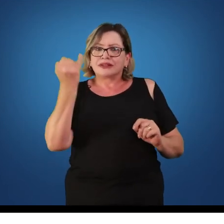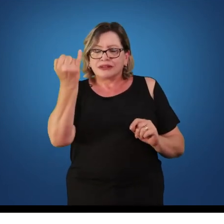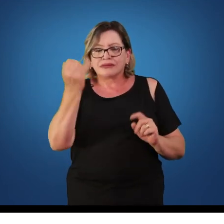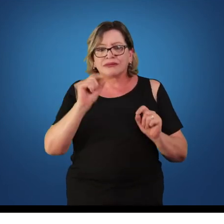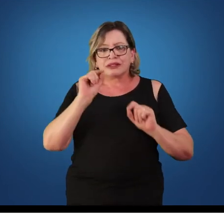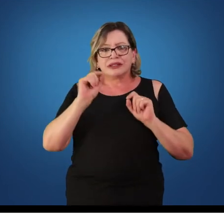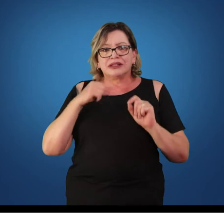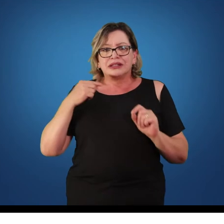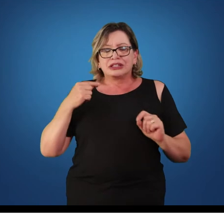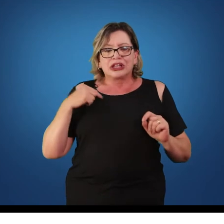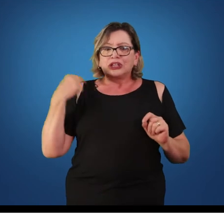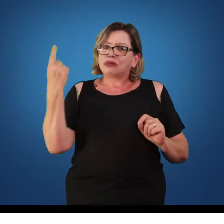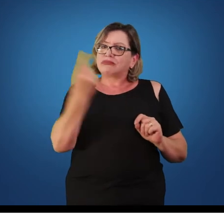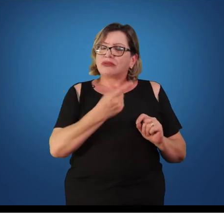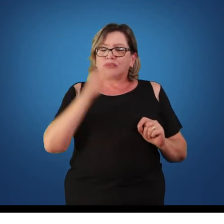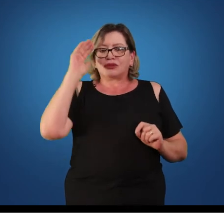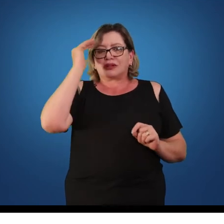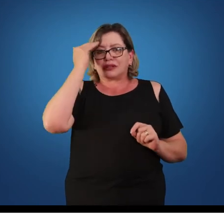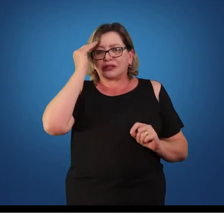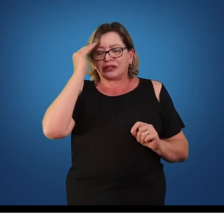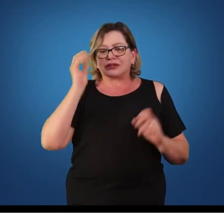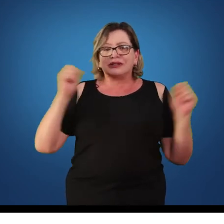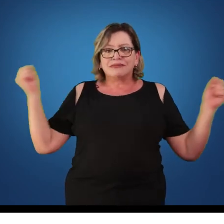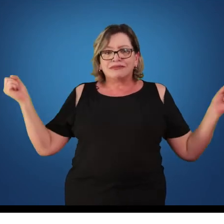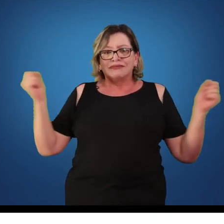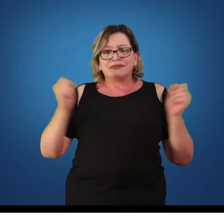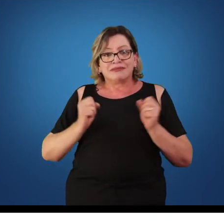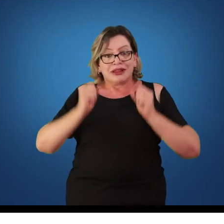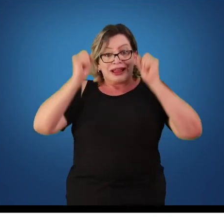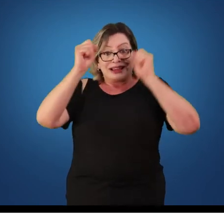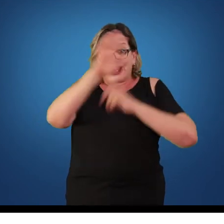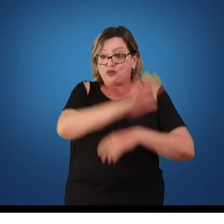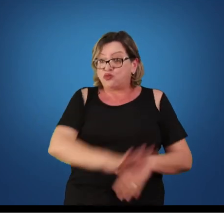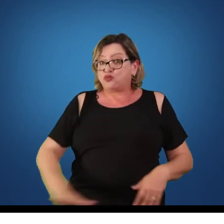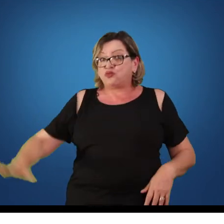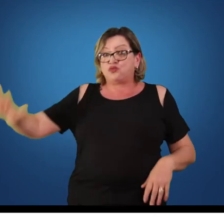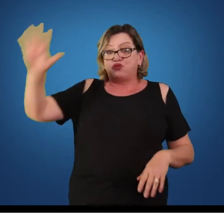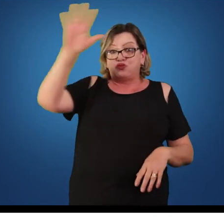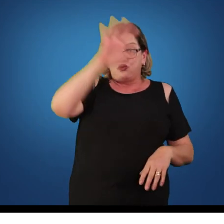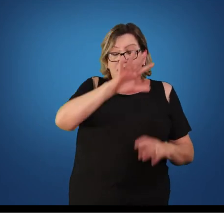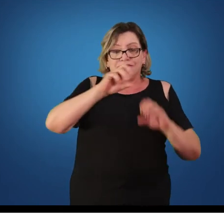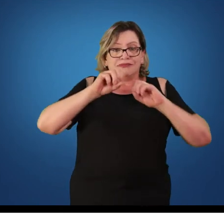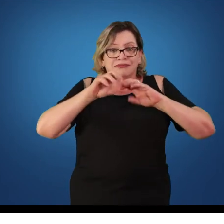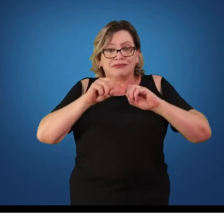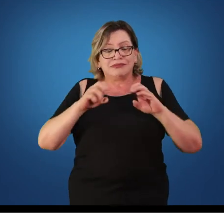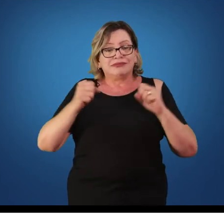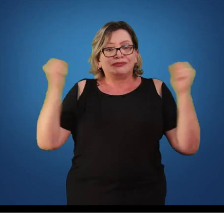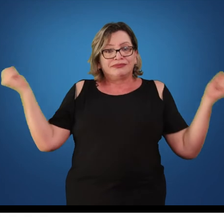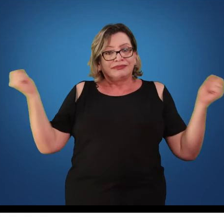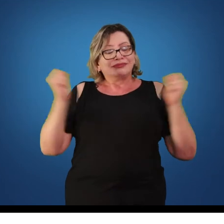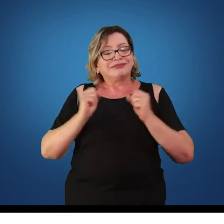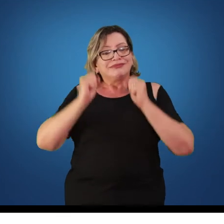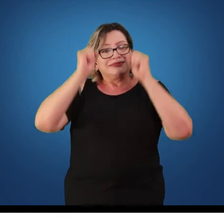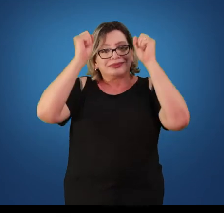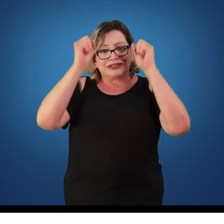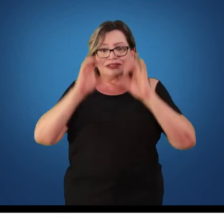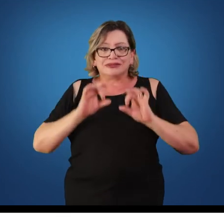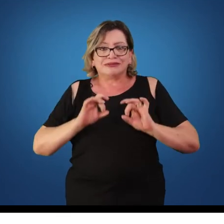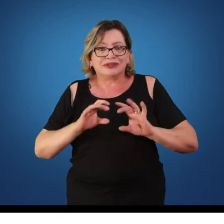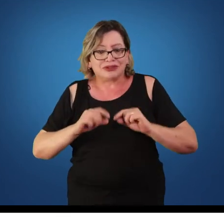é que vocês entendam que o campo da ginástica é muito abrangente, que dar aula de ginástica na escola vai muito além do que ensinar rolamento